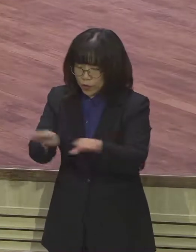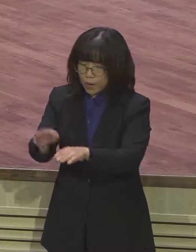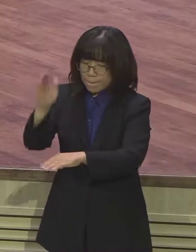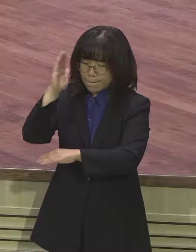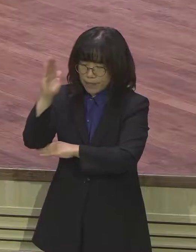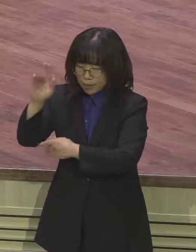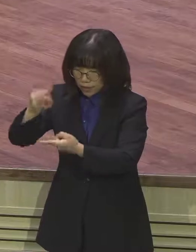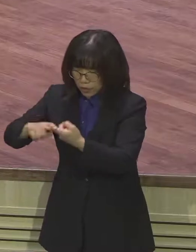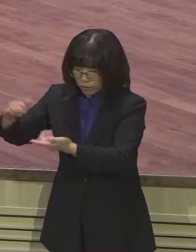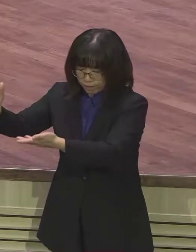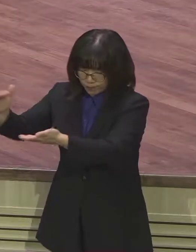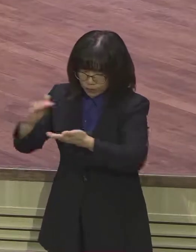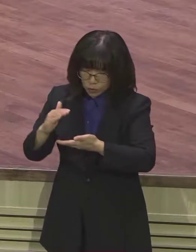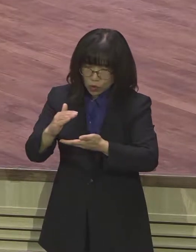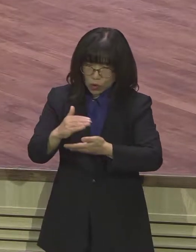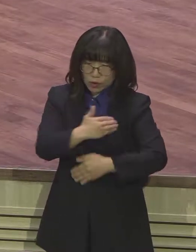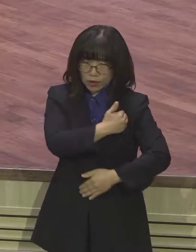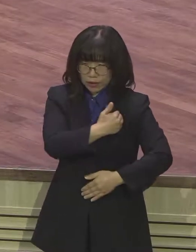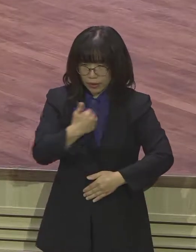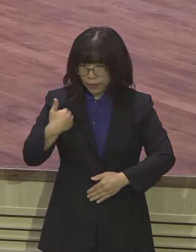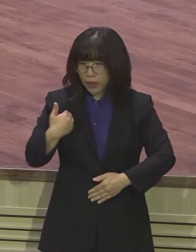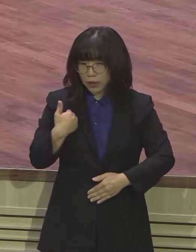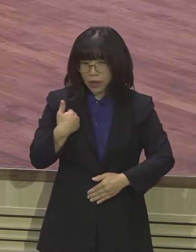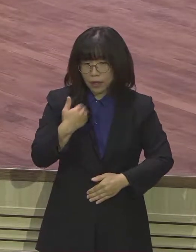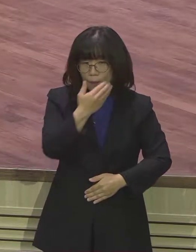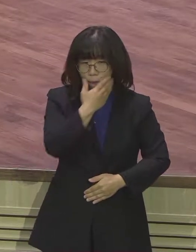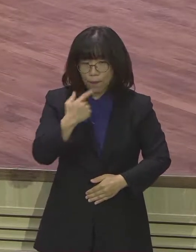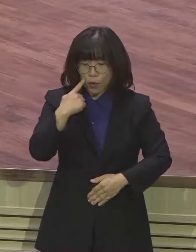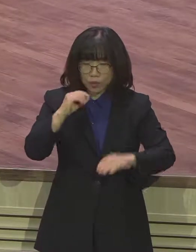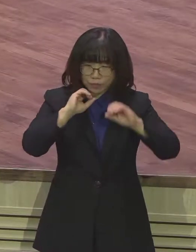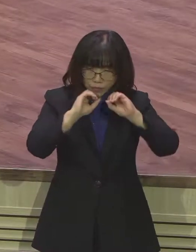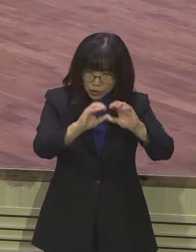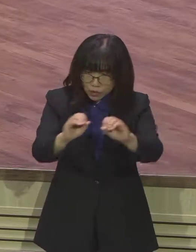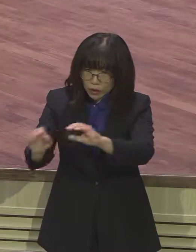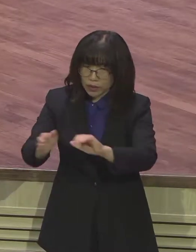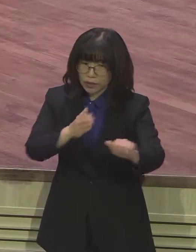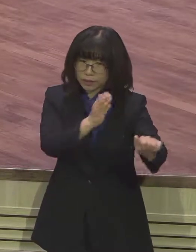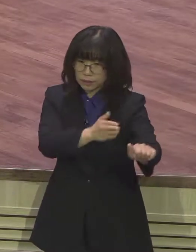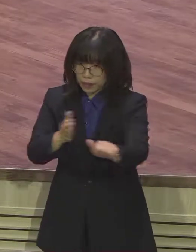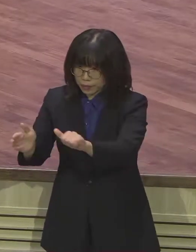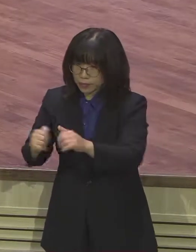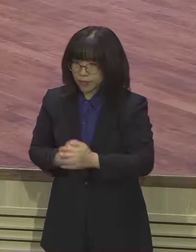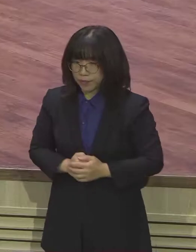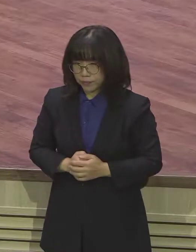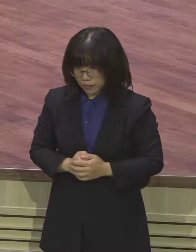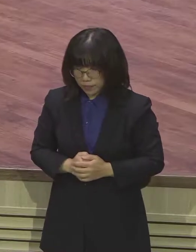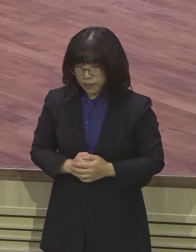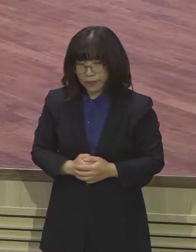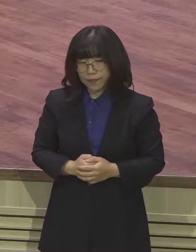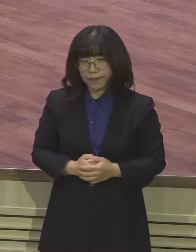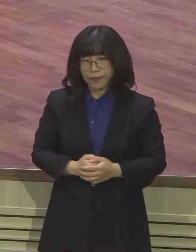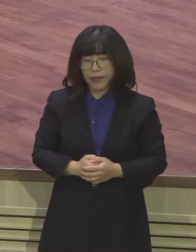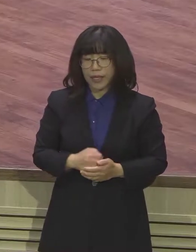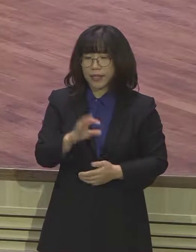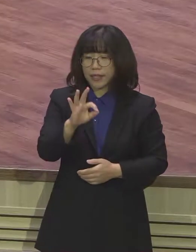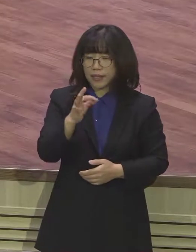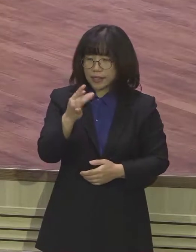주간도 하나님의 말씀을 담대히 선포해 나가시기를 바랍니다 저는 예레미야나 선지자가 하나님을 만났을 때 나는 아이라